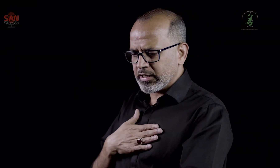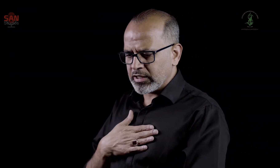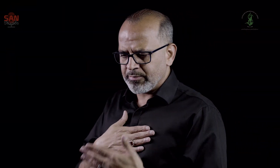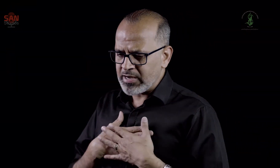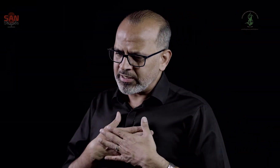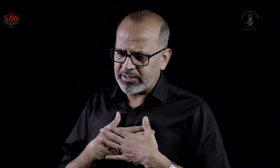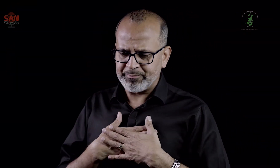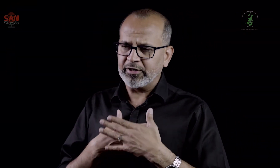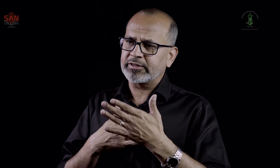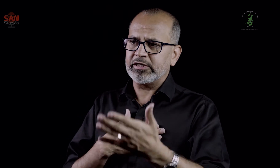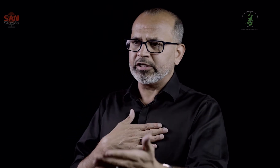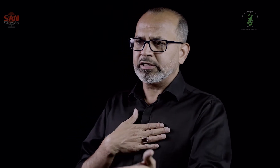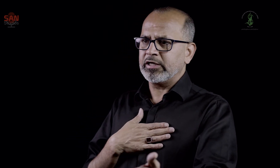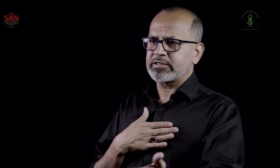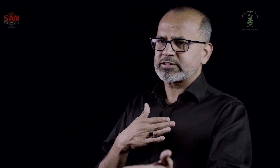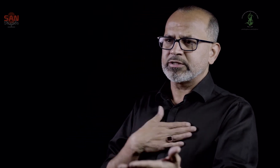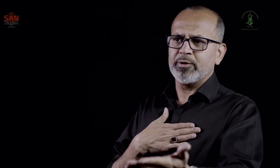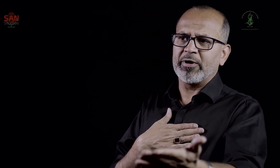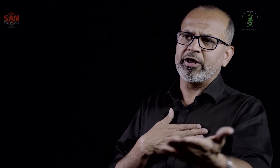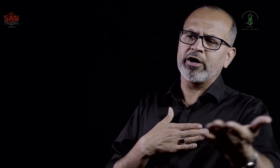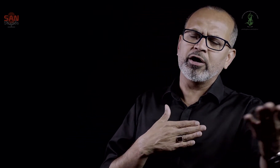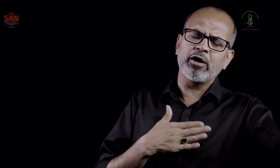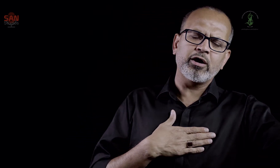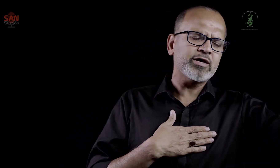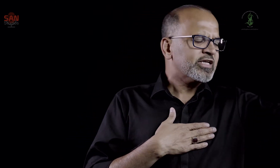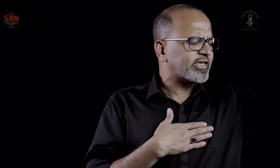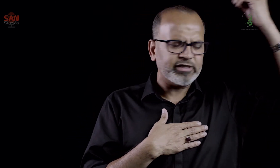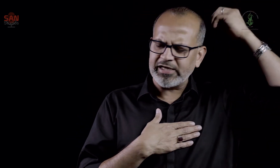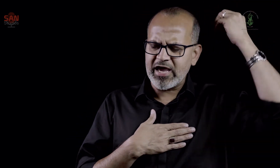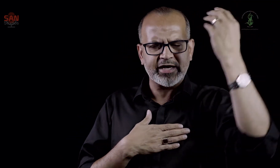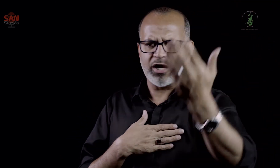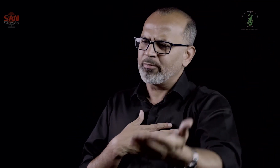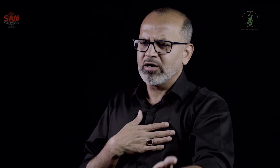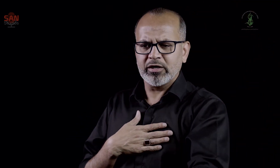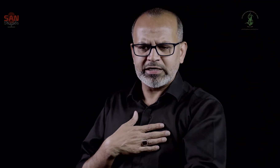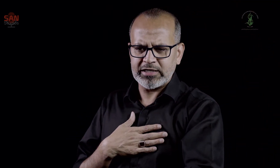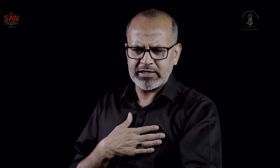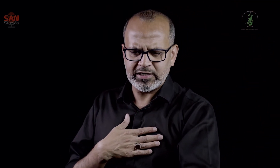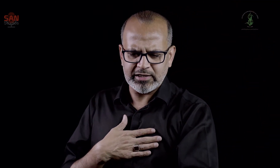میری پتی سے پرس کی ہے کمائی